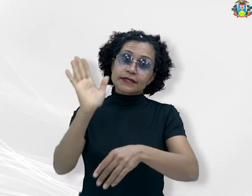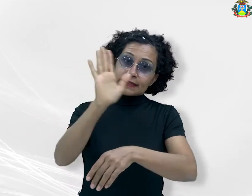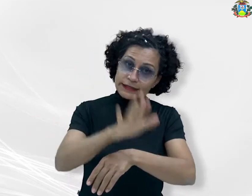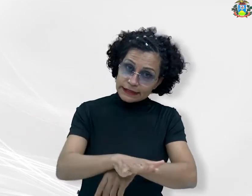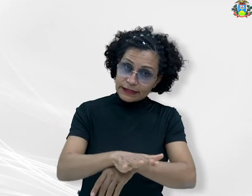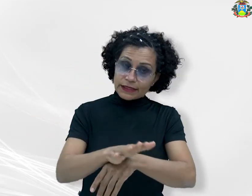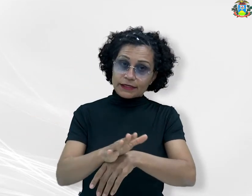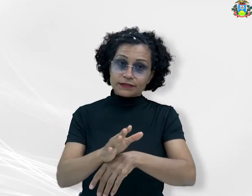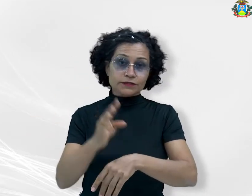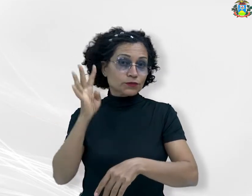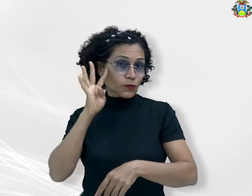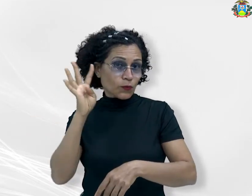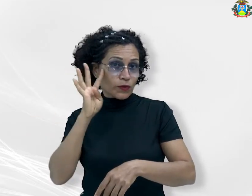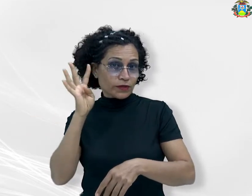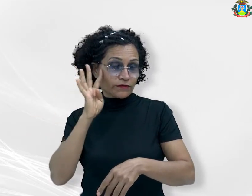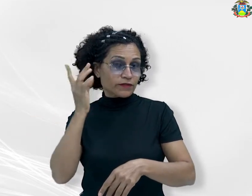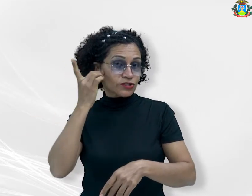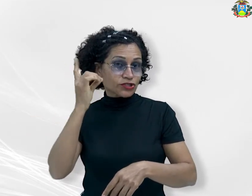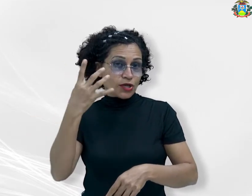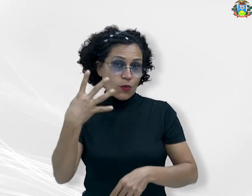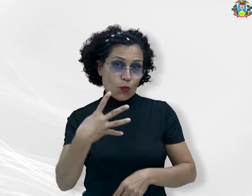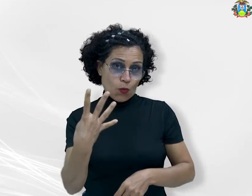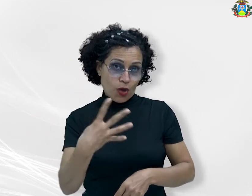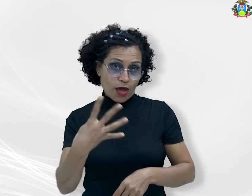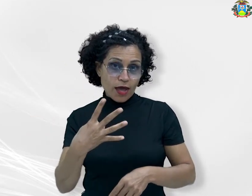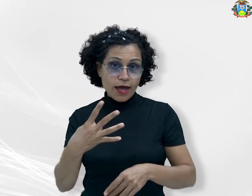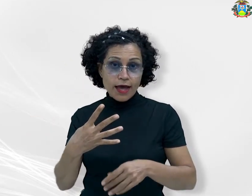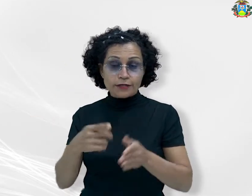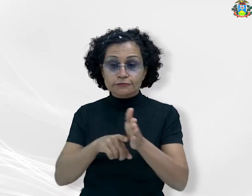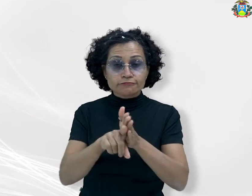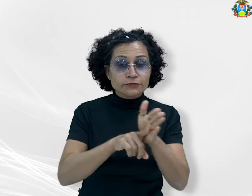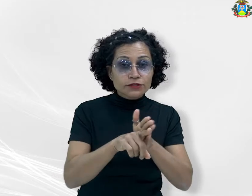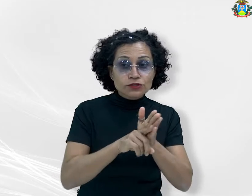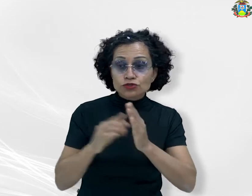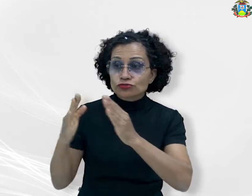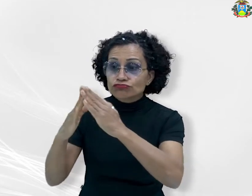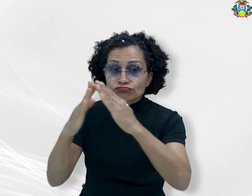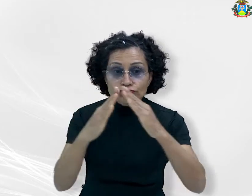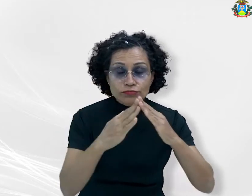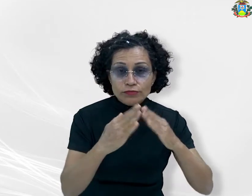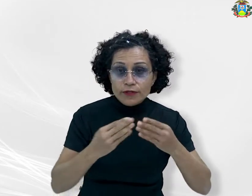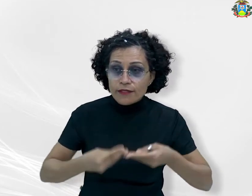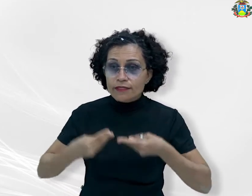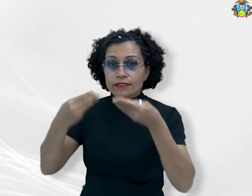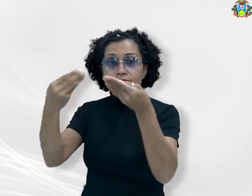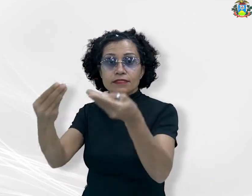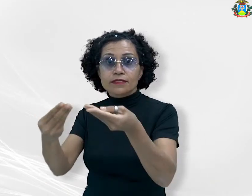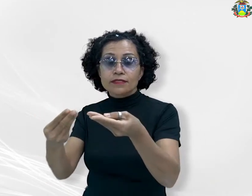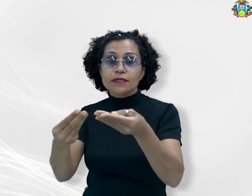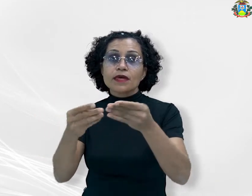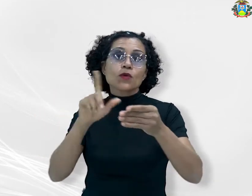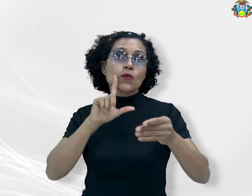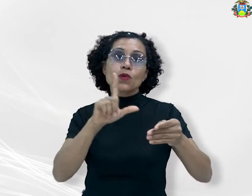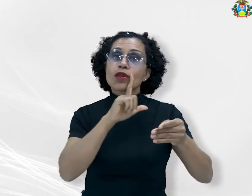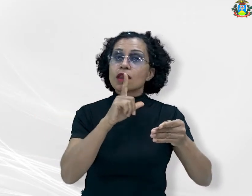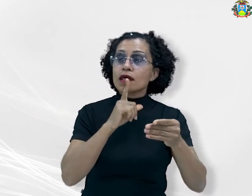-feira, dia 4, onde realizou o levantamento dos moradores da localidade, distribuiu kits de lanche e divulgou a